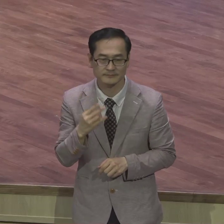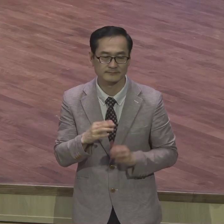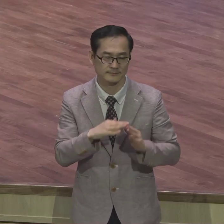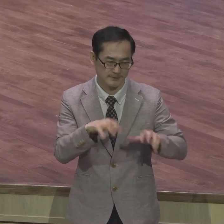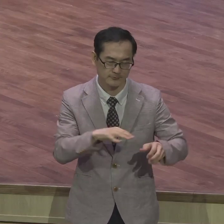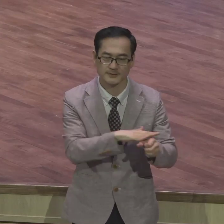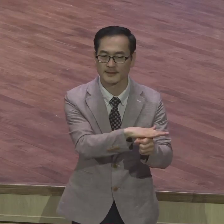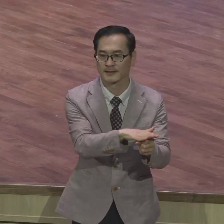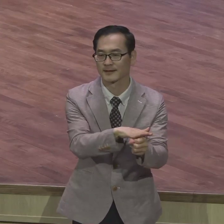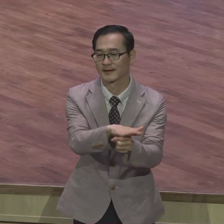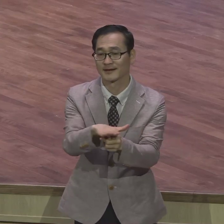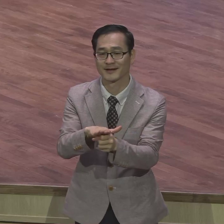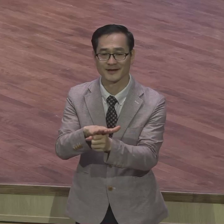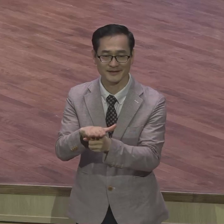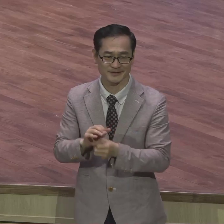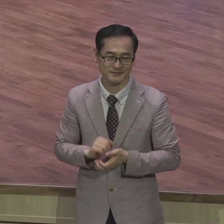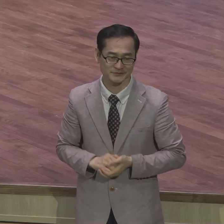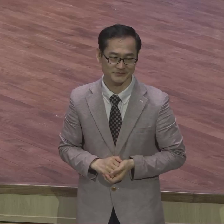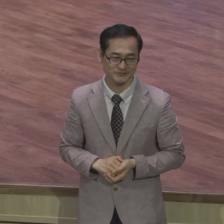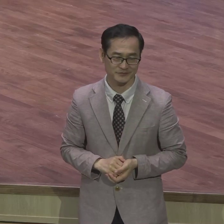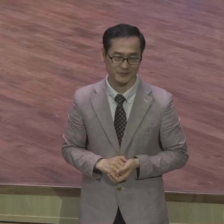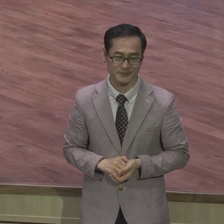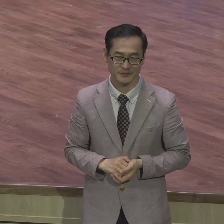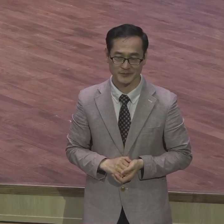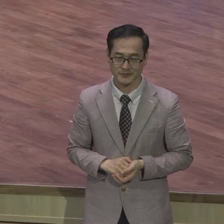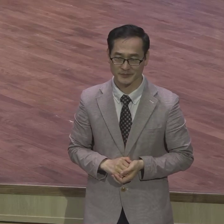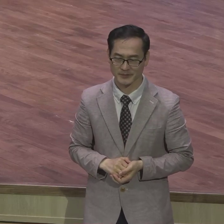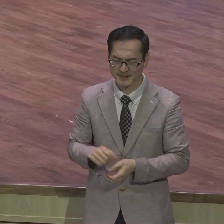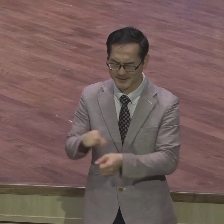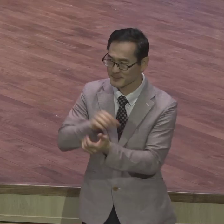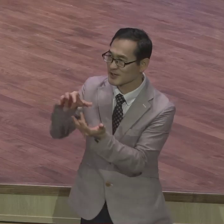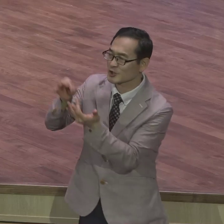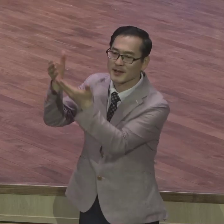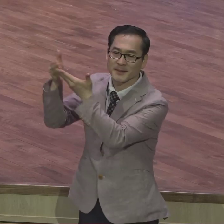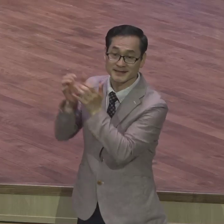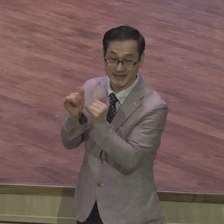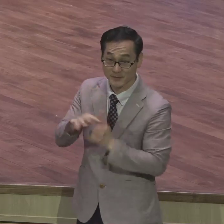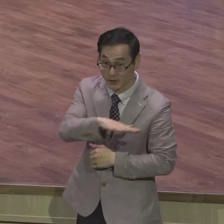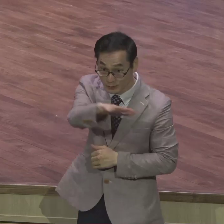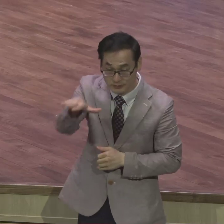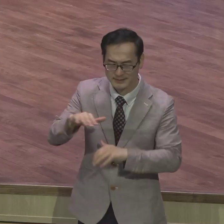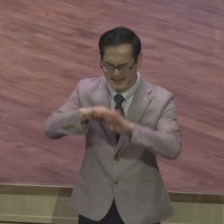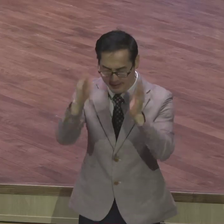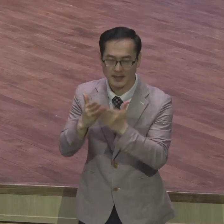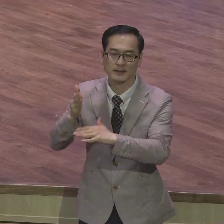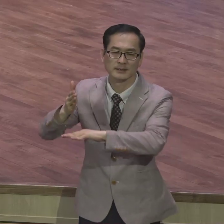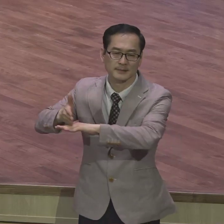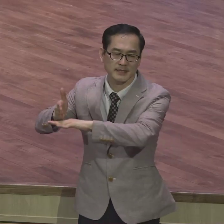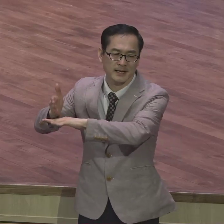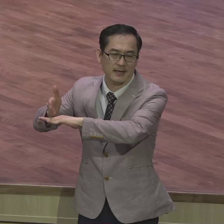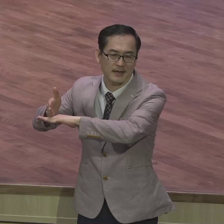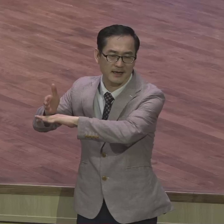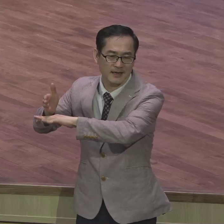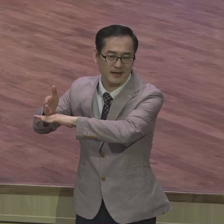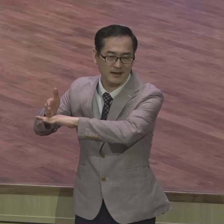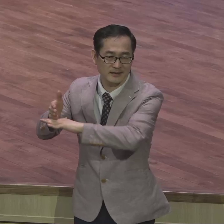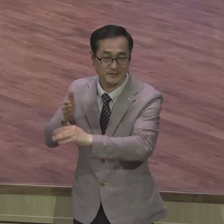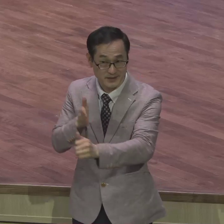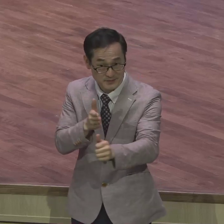그러면 여러분 삶 속에 언제나 이 삶 속에 감사하시 바랍니다 서양 격은에 이런 말이 있어요 생각하라